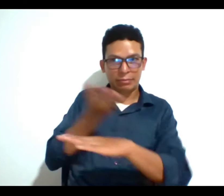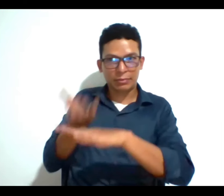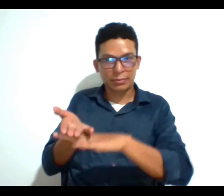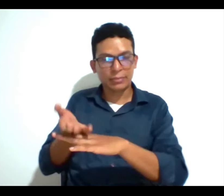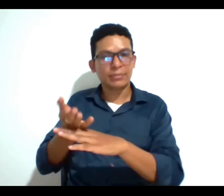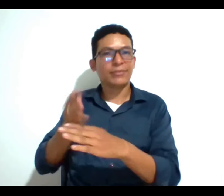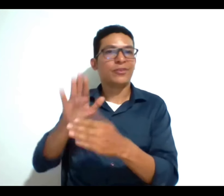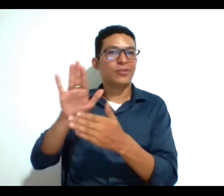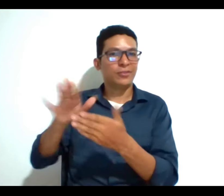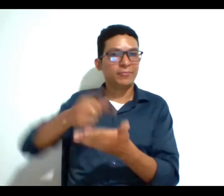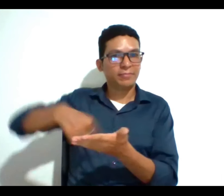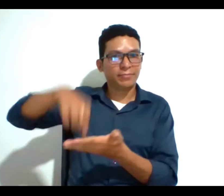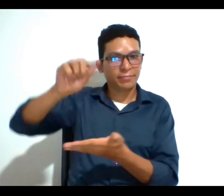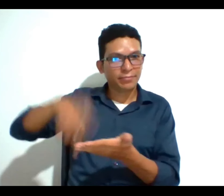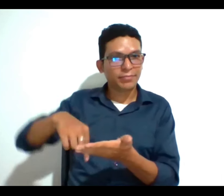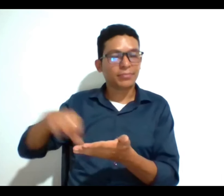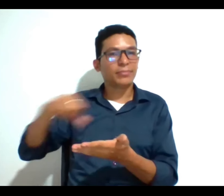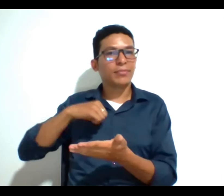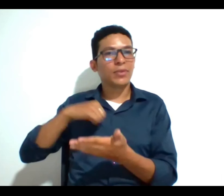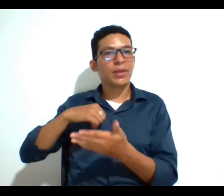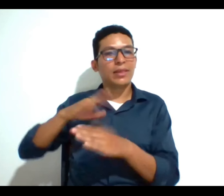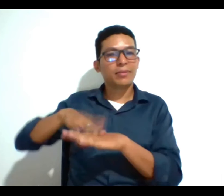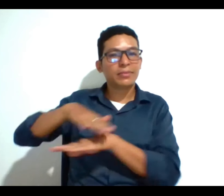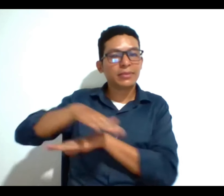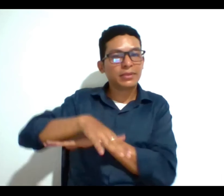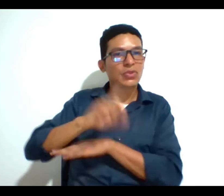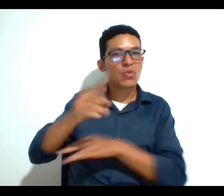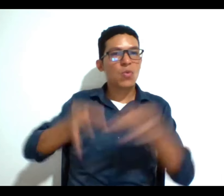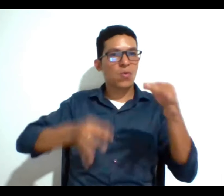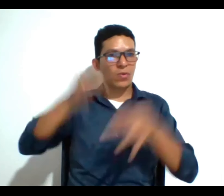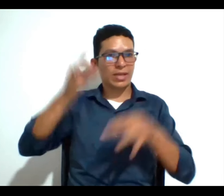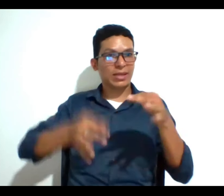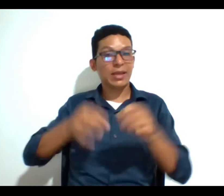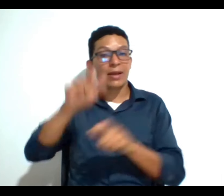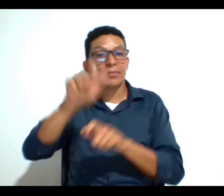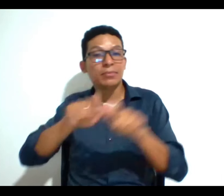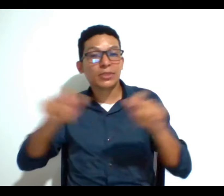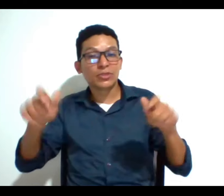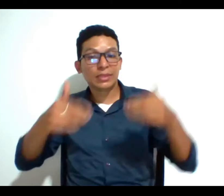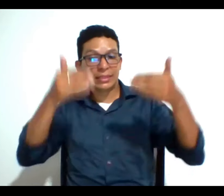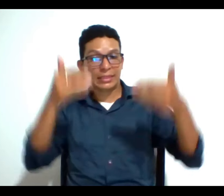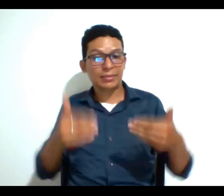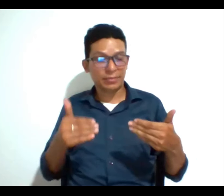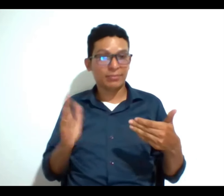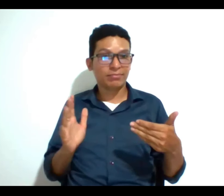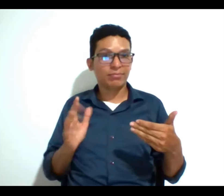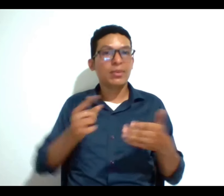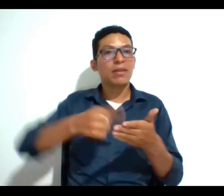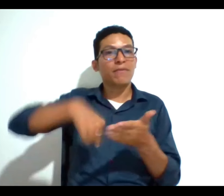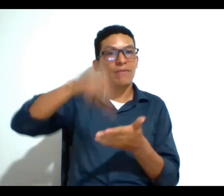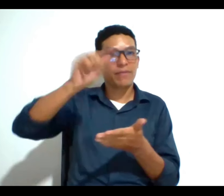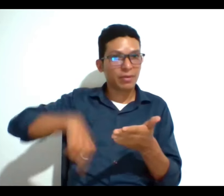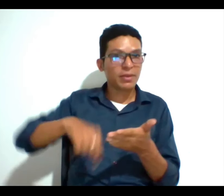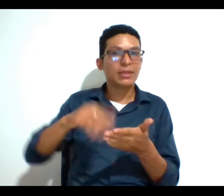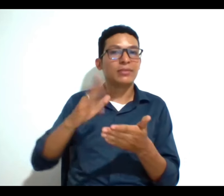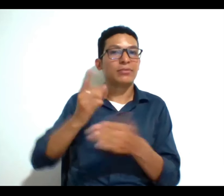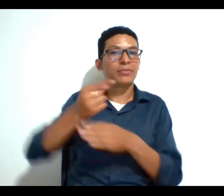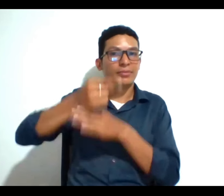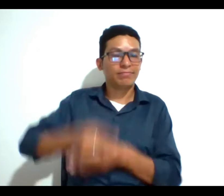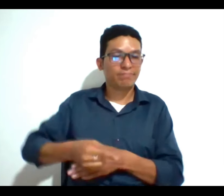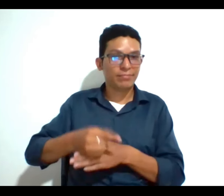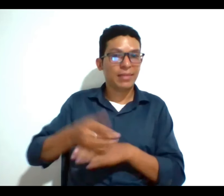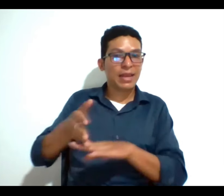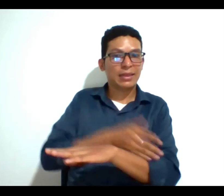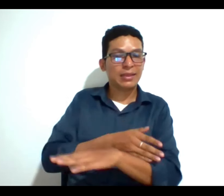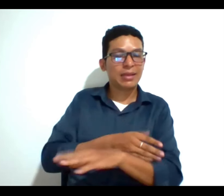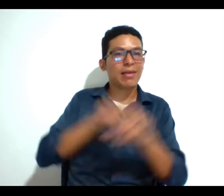y tiene otros efectos jurídicos pero las personas con discapacidad pueden firmar directivas anticipadas sobre distintos